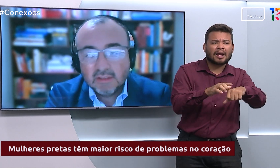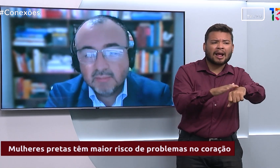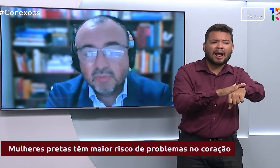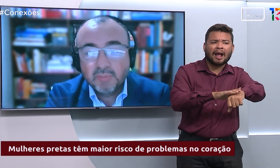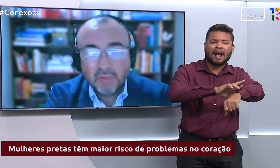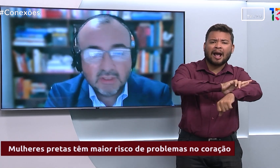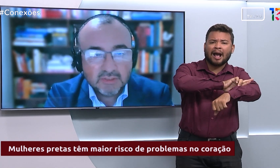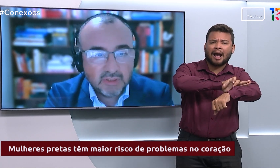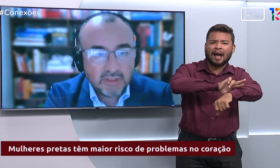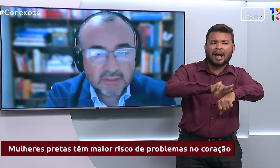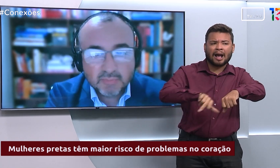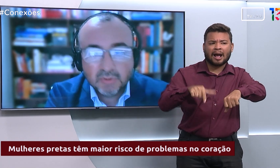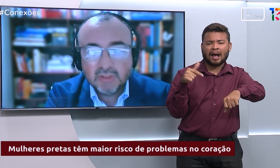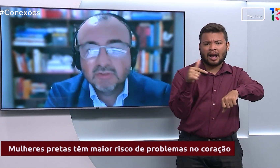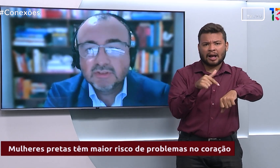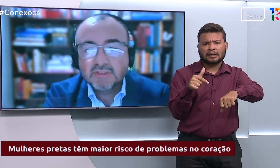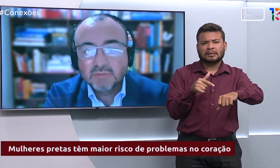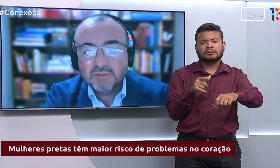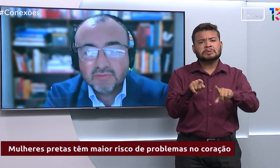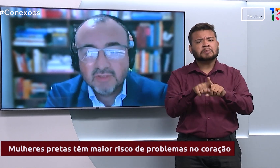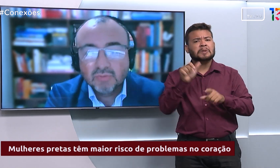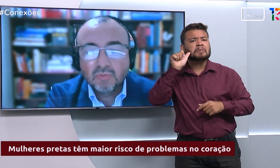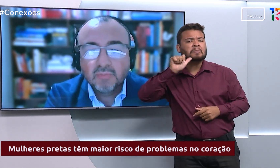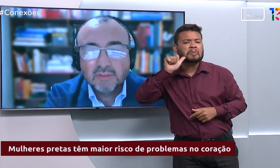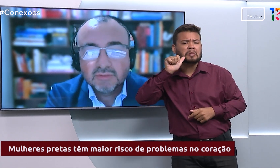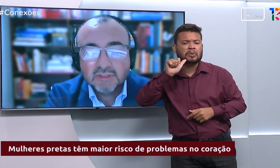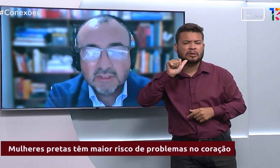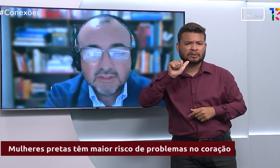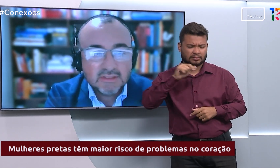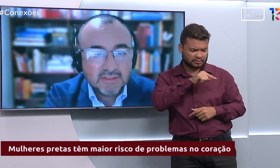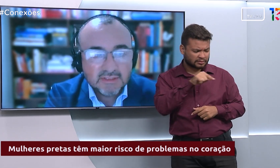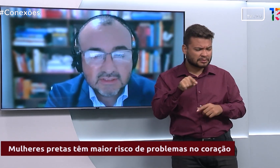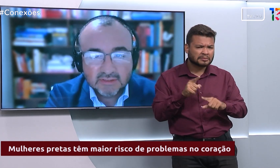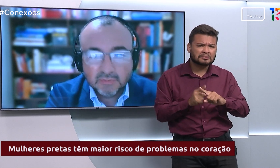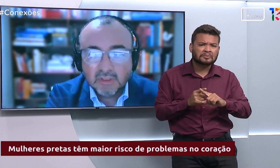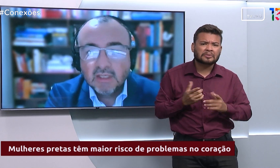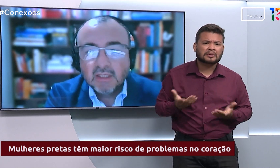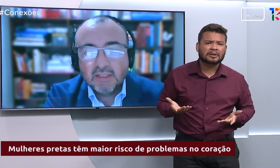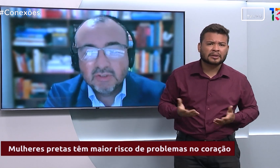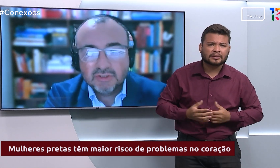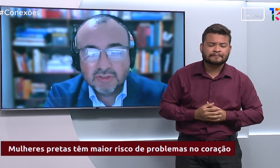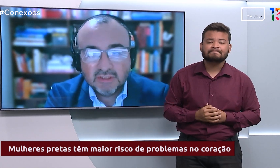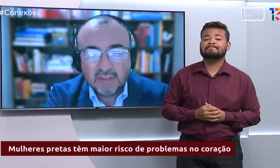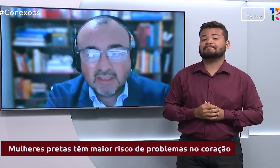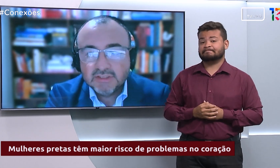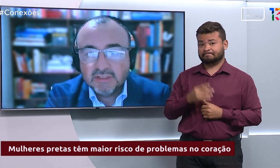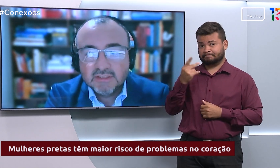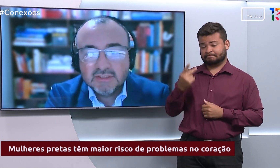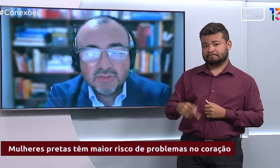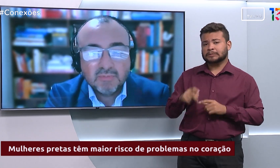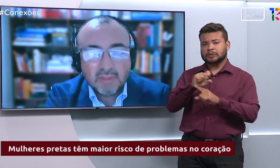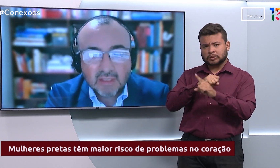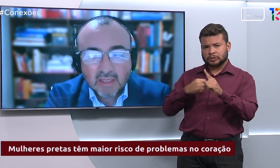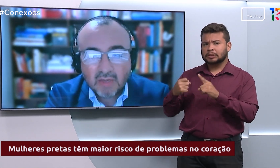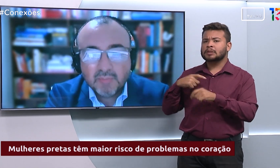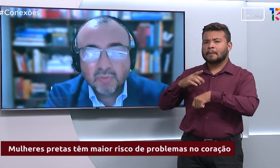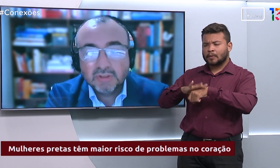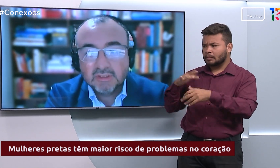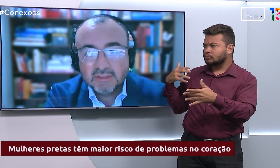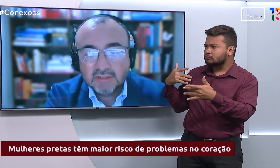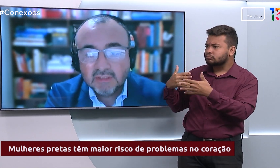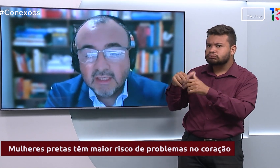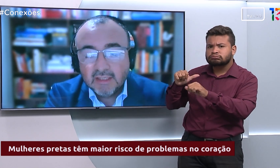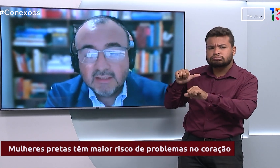as mulheres? Porque nós estamos vivendo um momento de grande transição na nossa sociedade e existe uma real